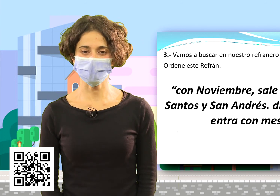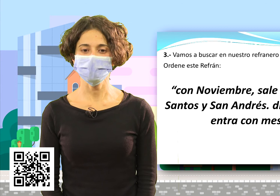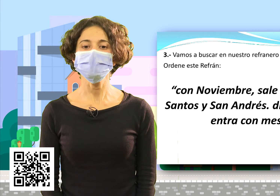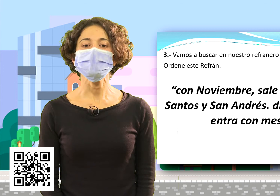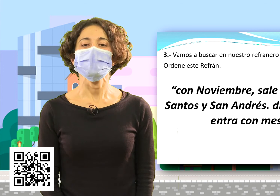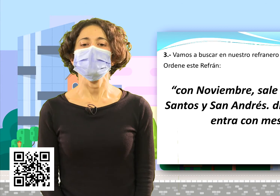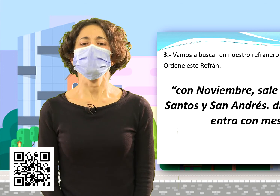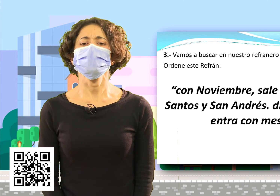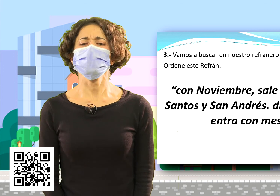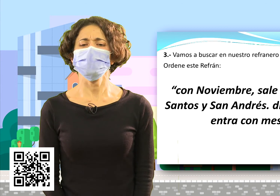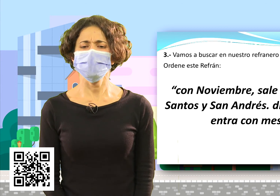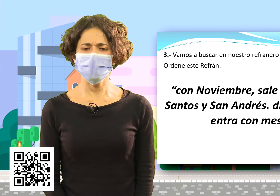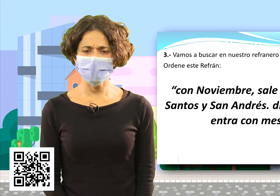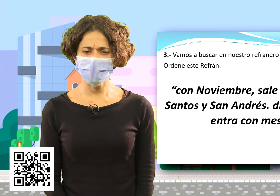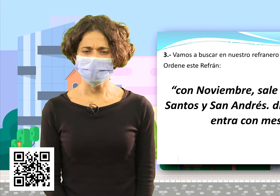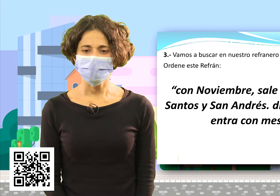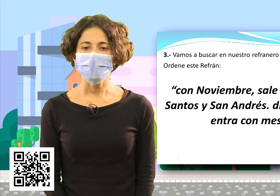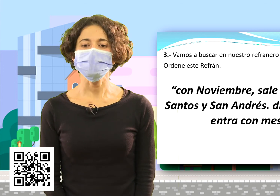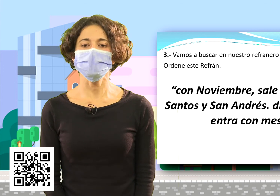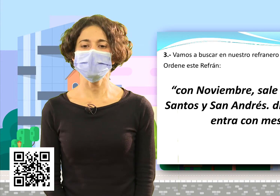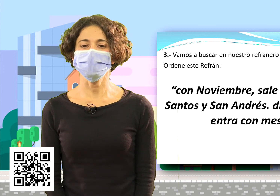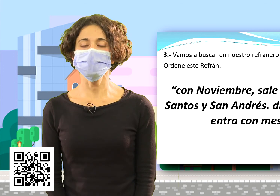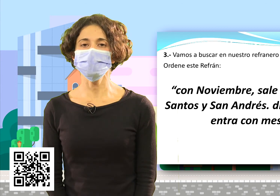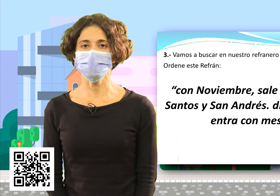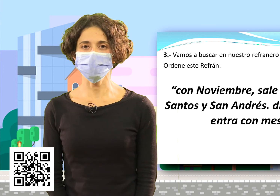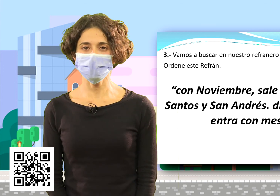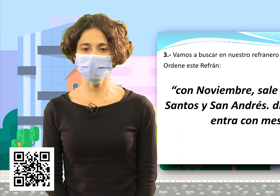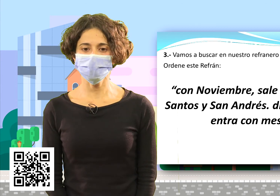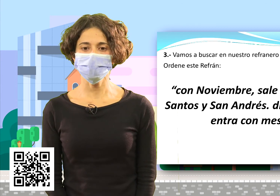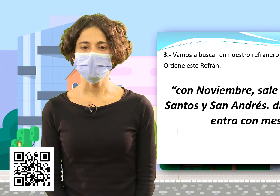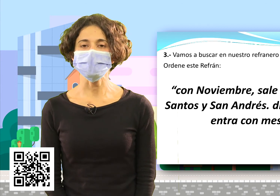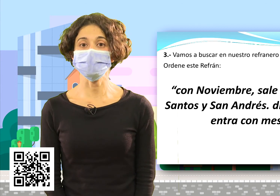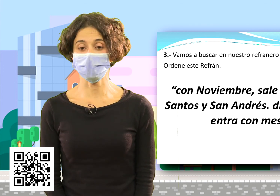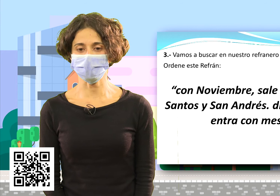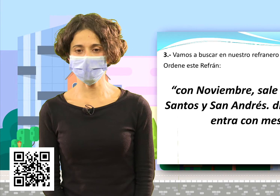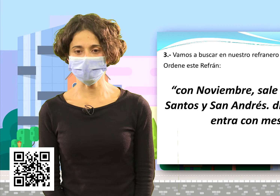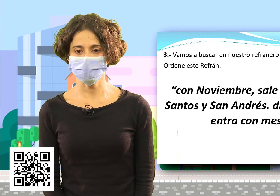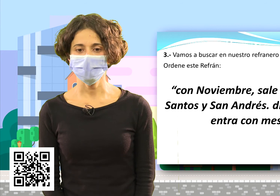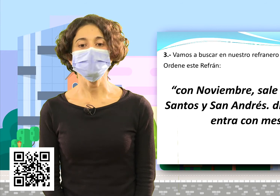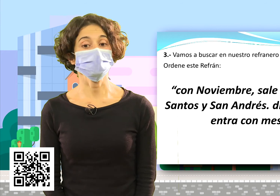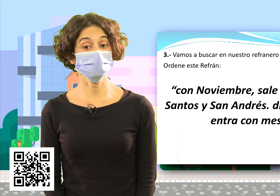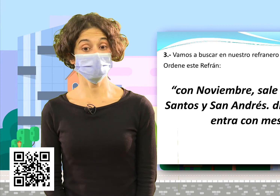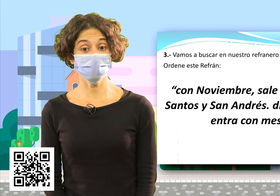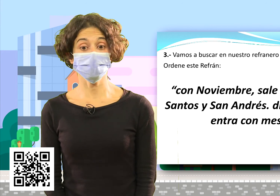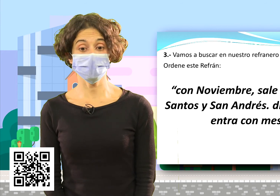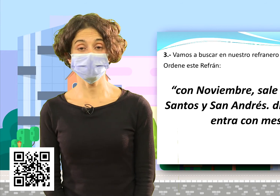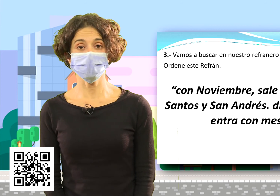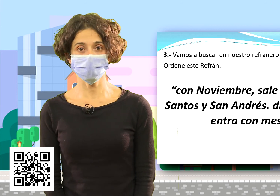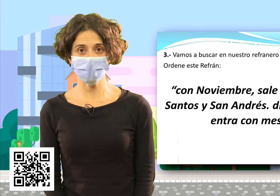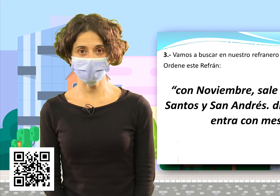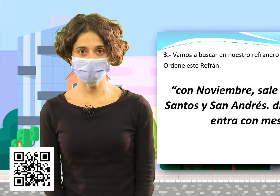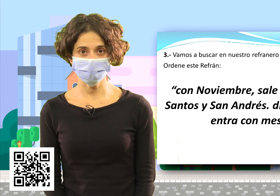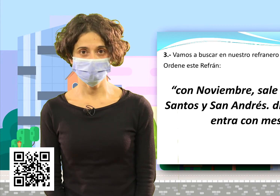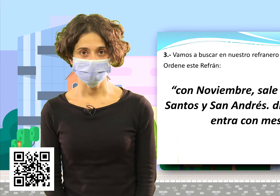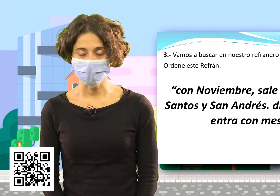palabras. Con noviembre sale todos los santos y San Andrés. Dichoso que entra